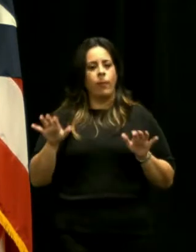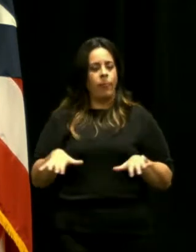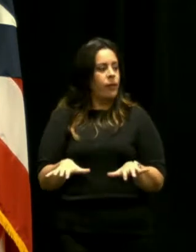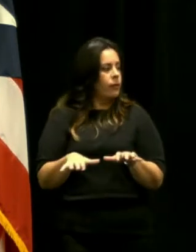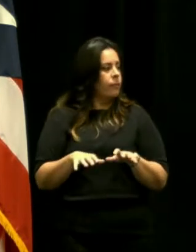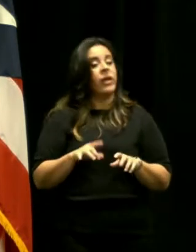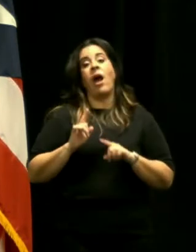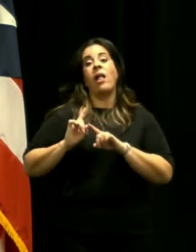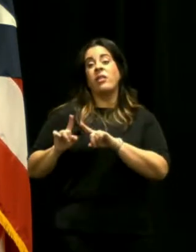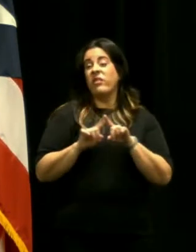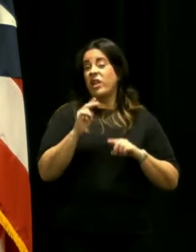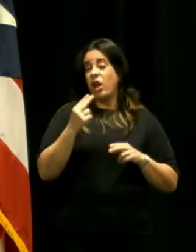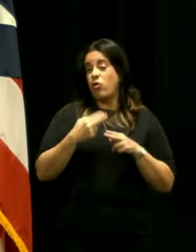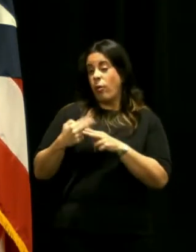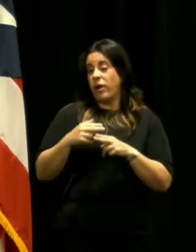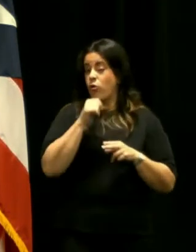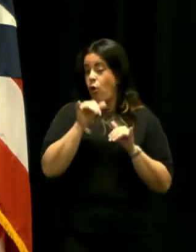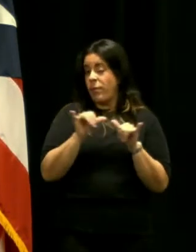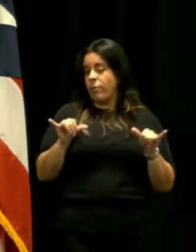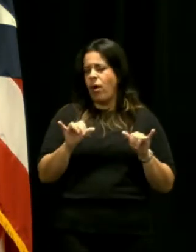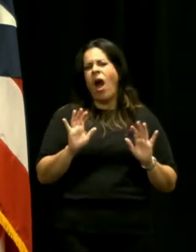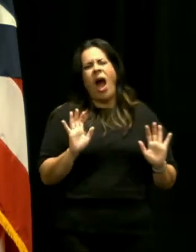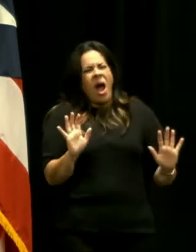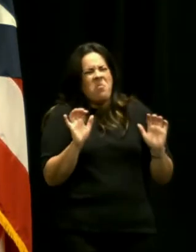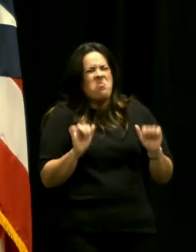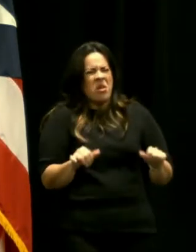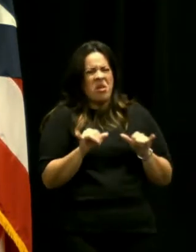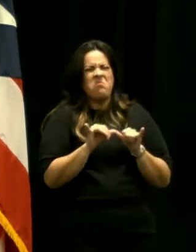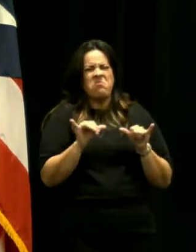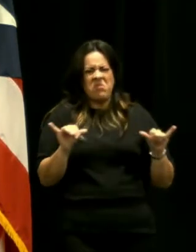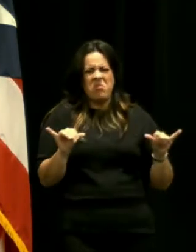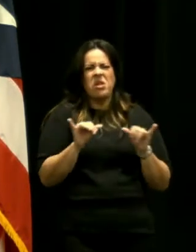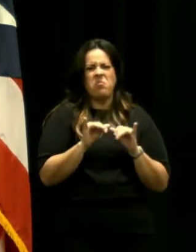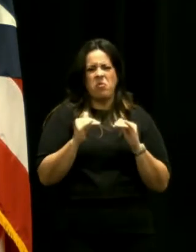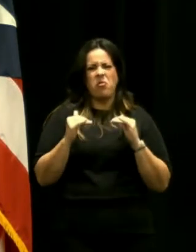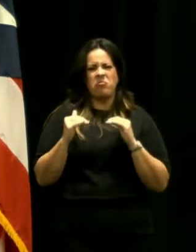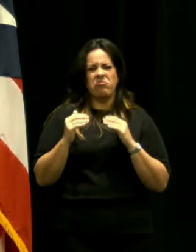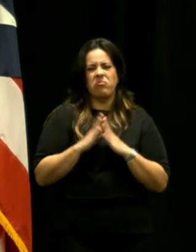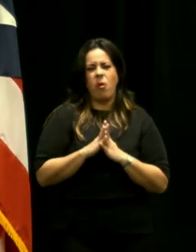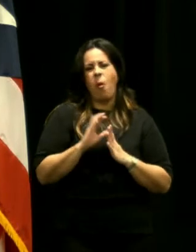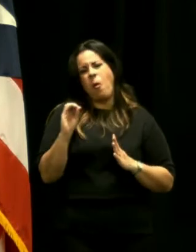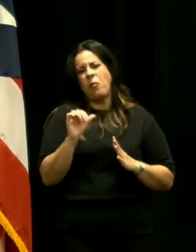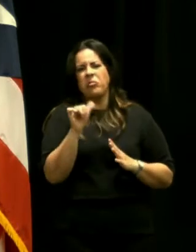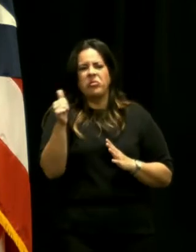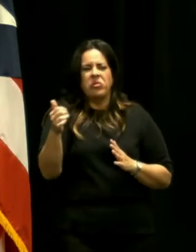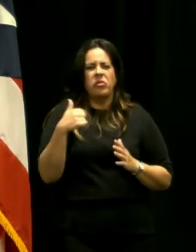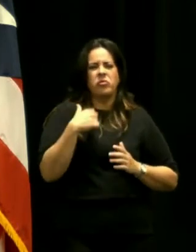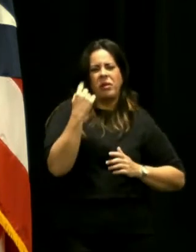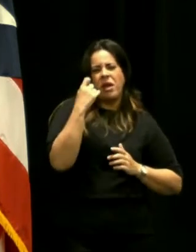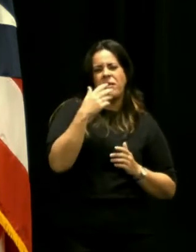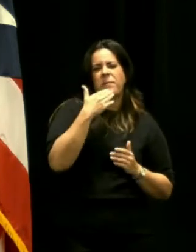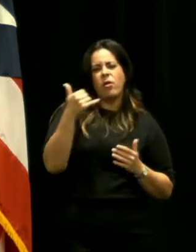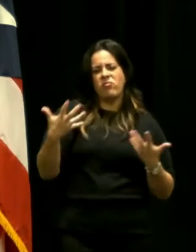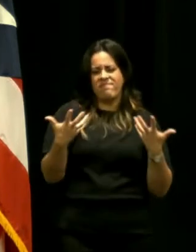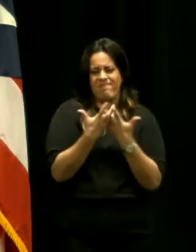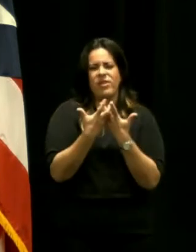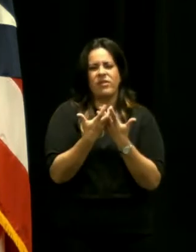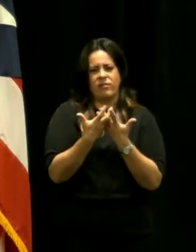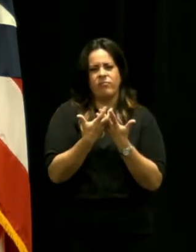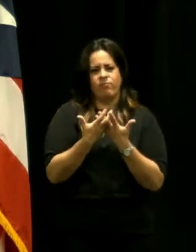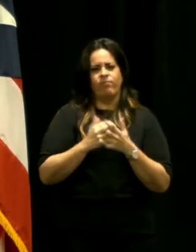ser los mismos u otros es los que yo entienda que mejor cualificados están